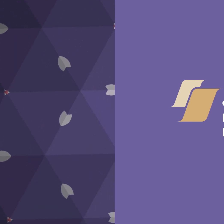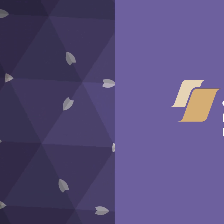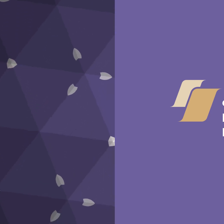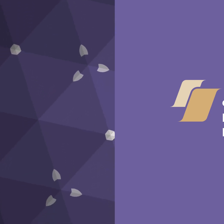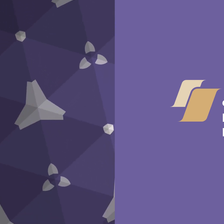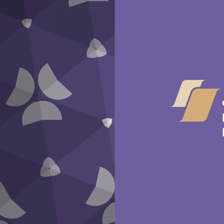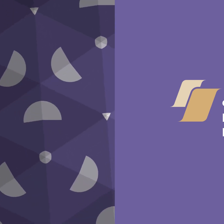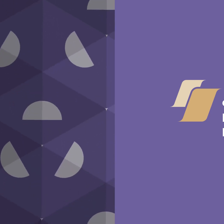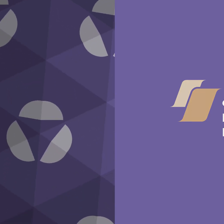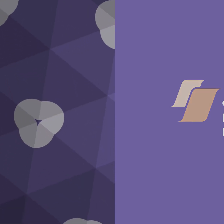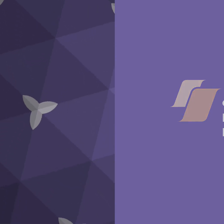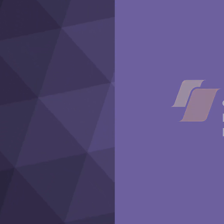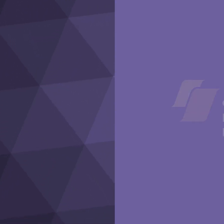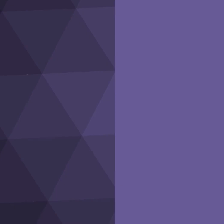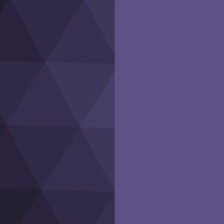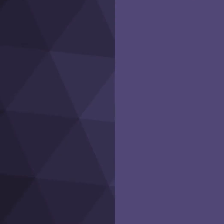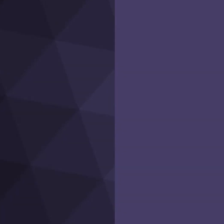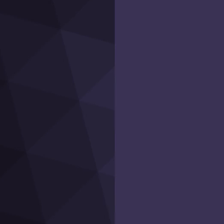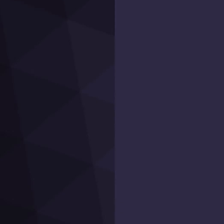Субтитры Субтитры подогнал «Симон»!